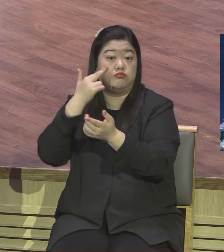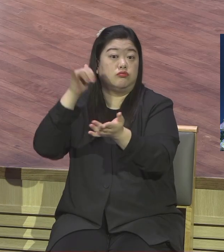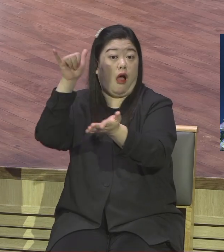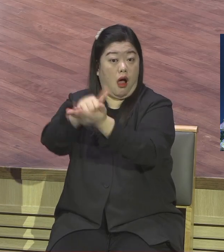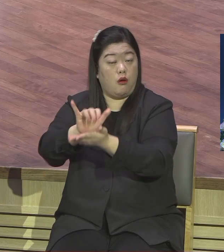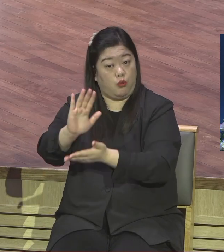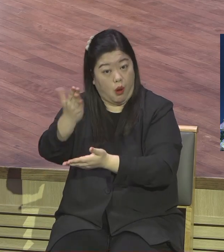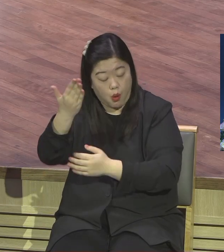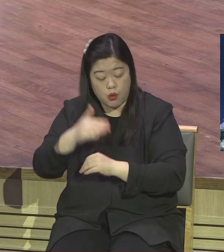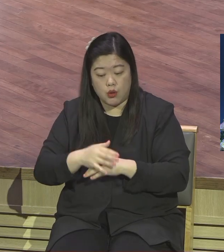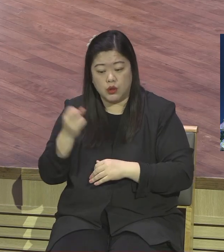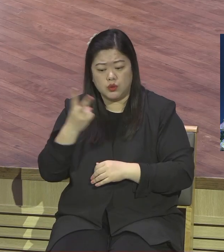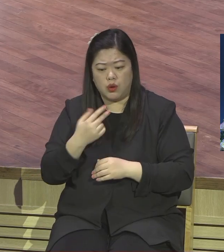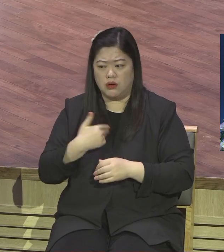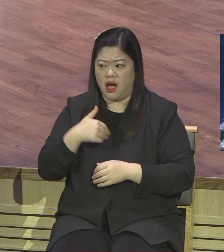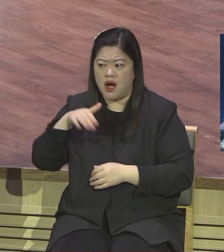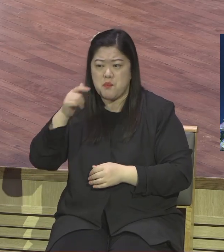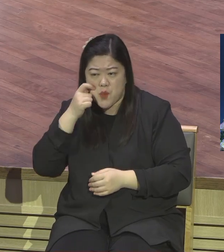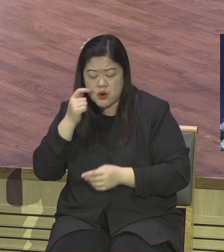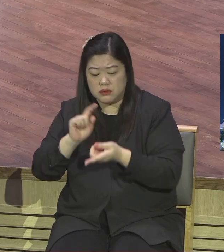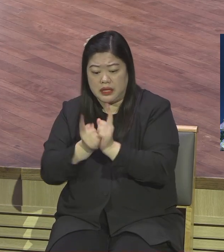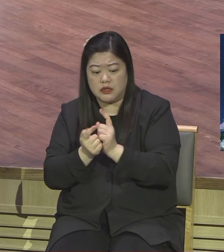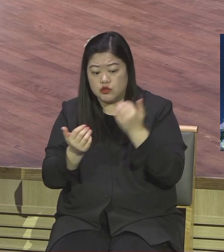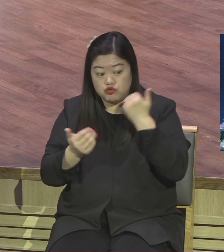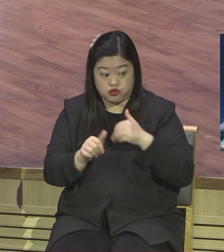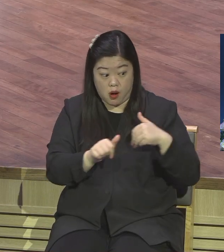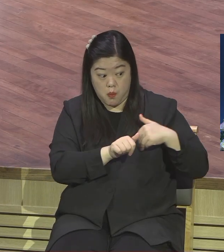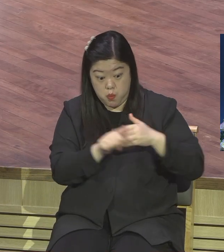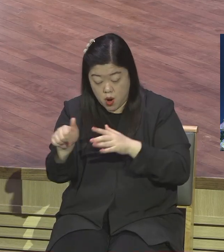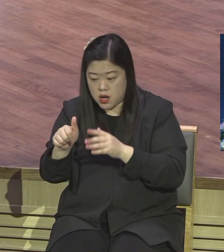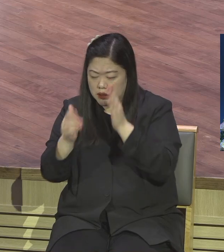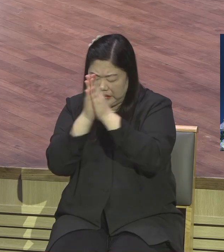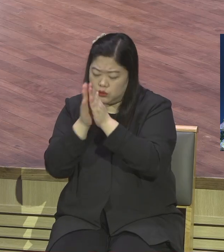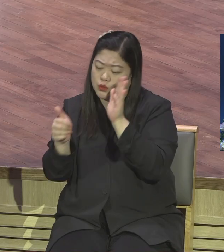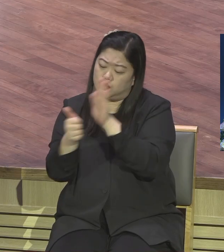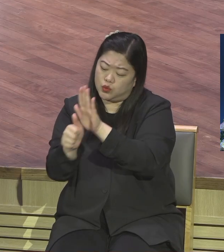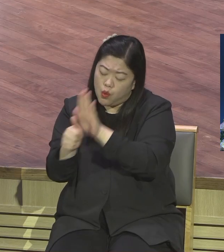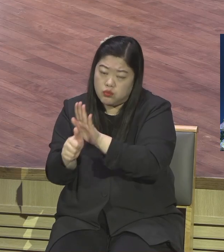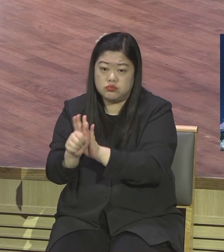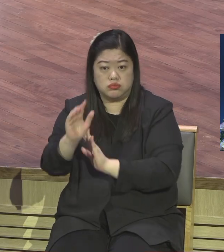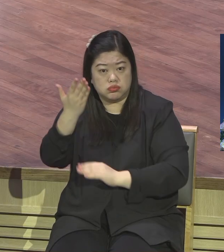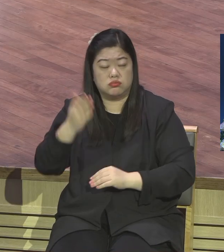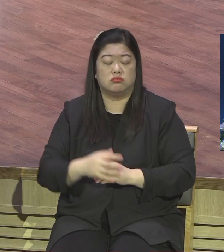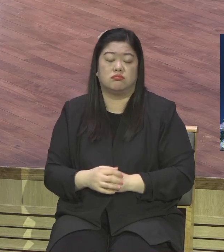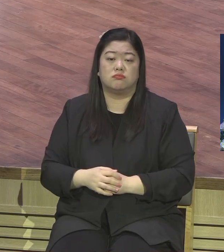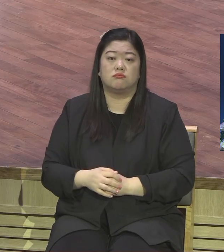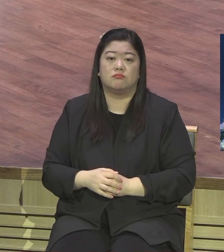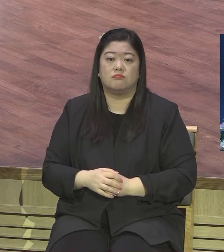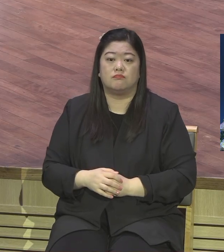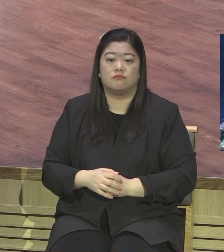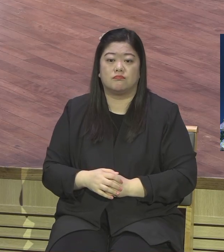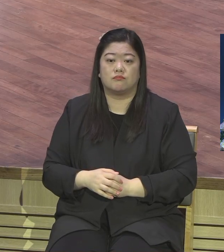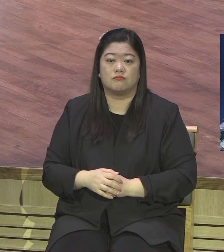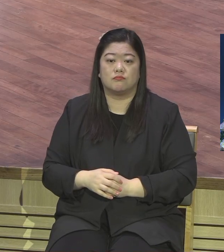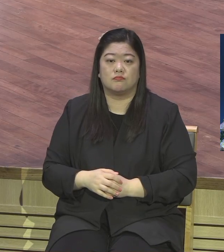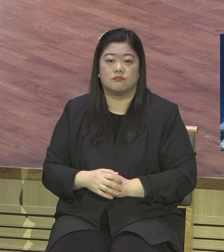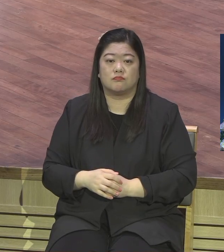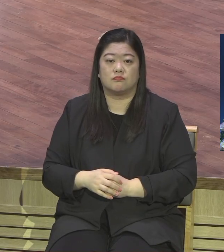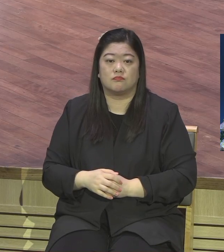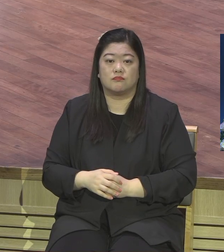지금 생각에는 앞으로 그 때가 되면 어떨지 모르겠지만 제 생각에는 우리 지금 요즘 캠프하는 것처럼 우리